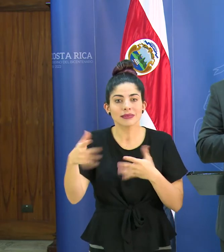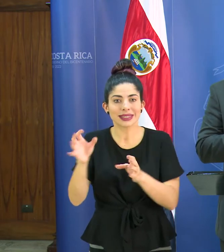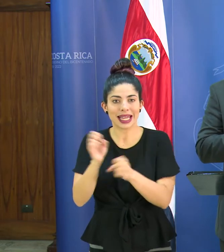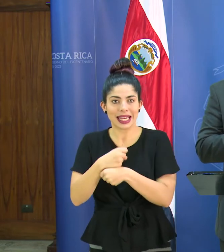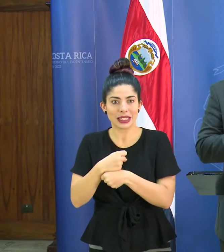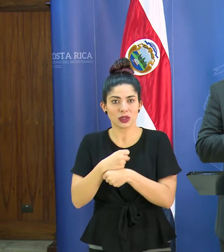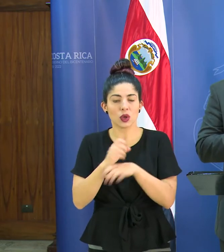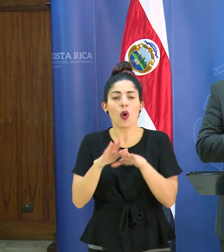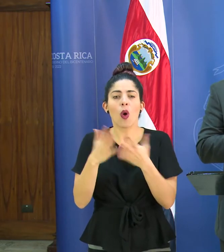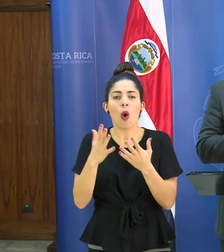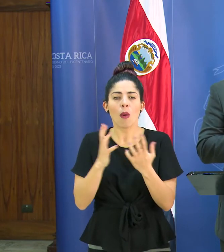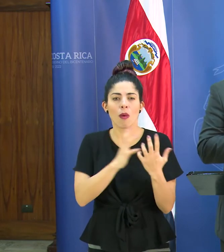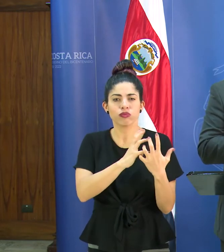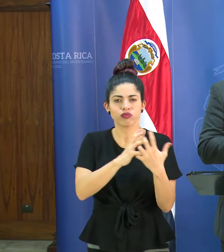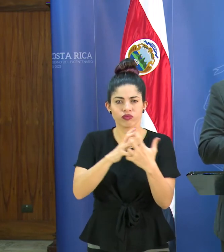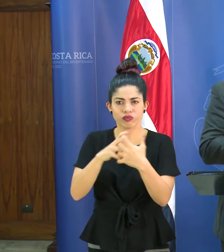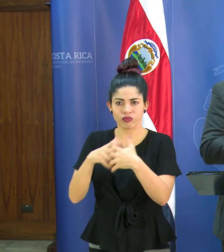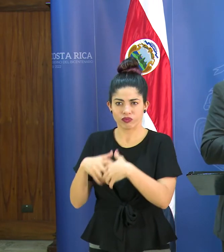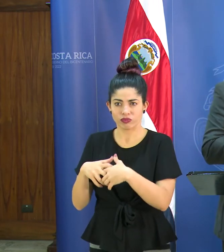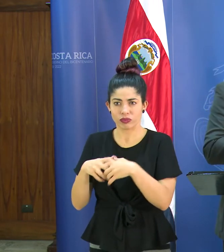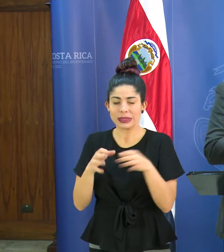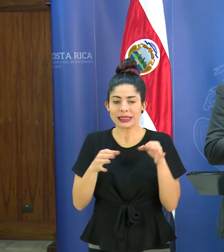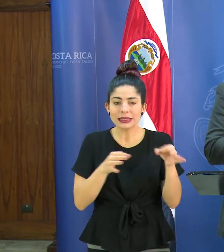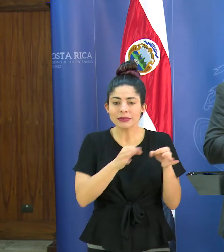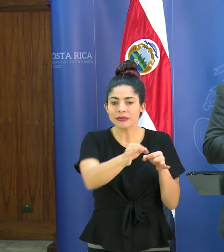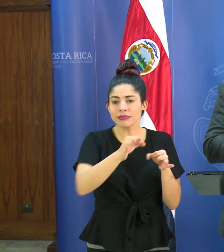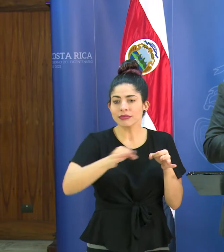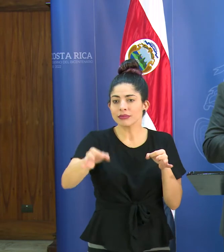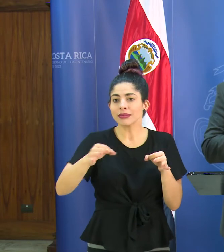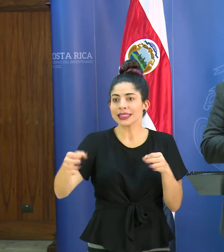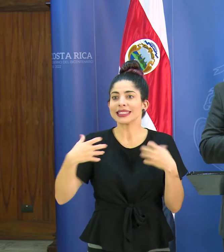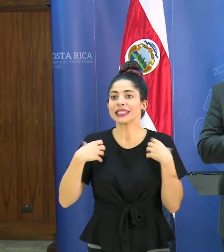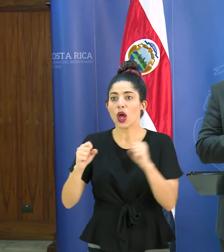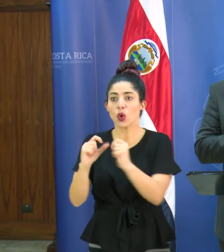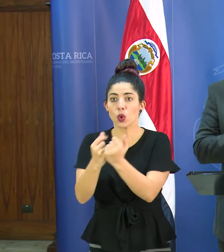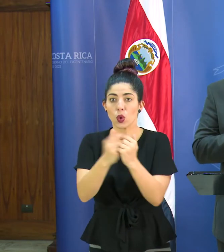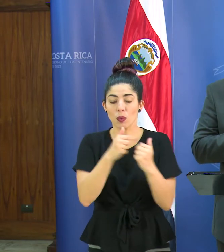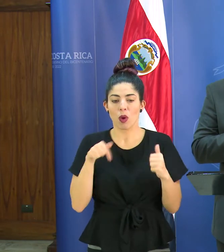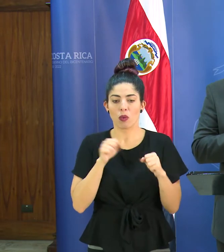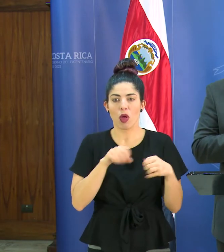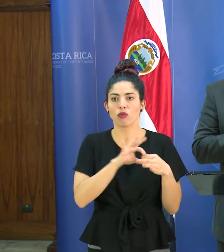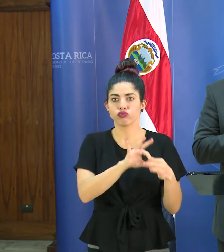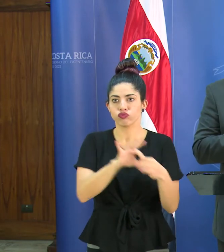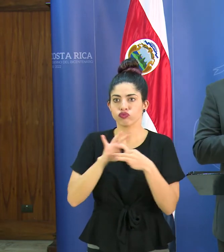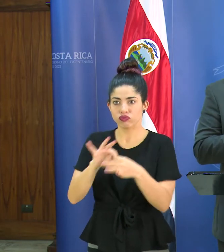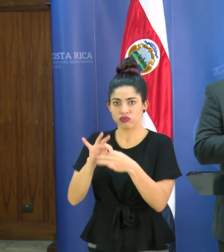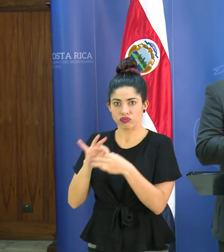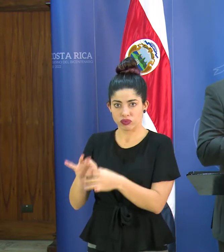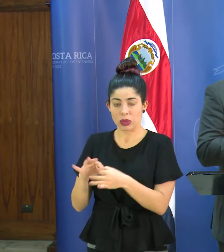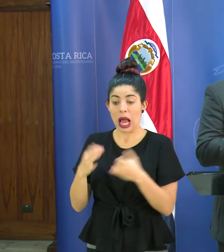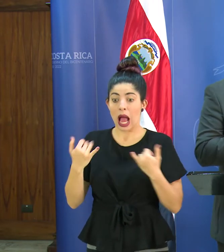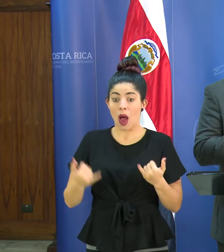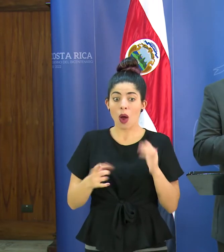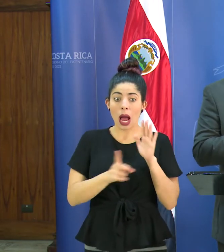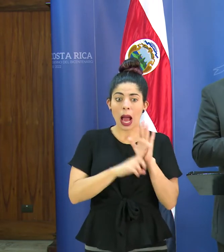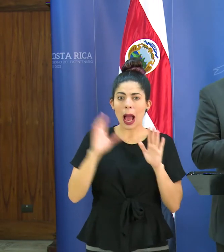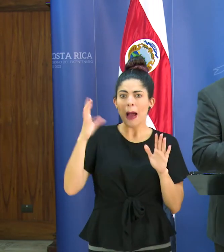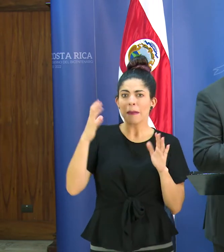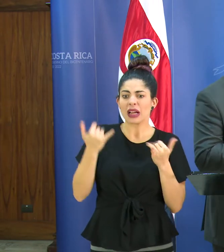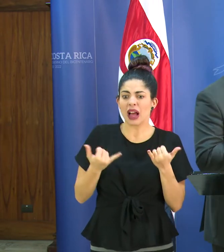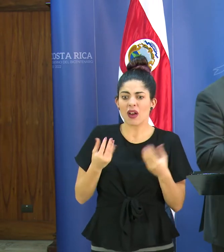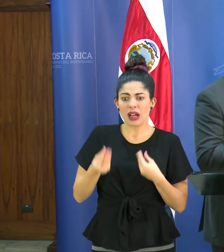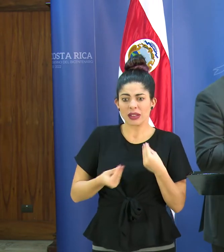por medio de la articulación de una mesa sectorial de salud que es lo que corresponde ahora con la alerta amarilla nuevamente insisto